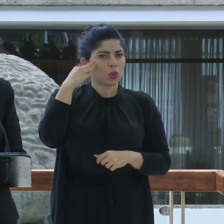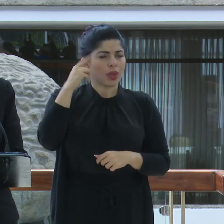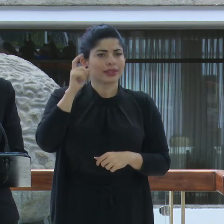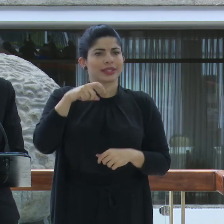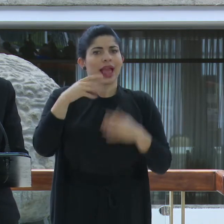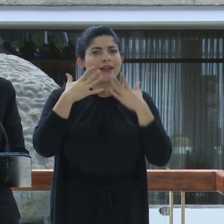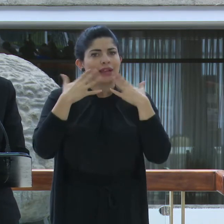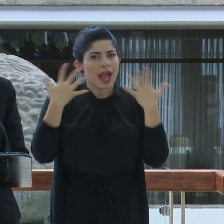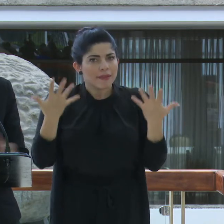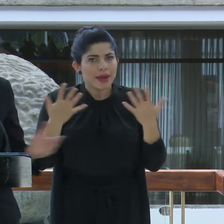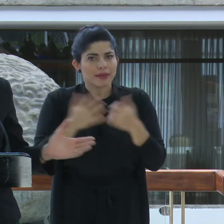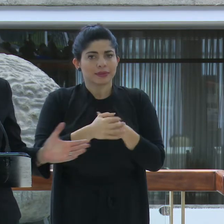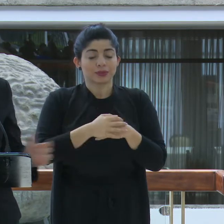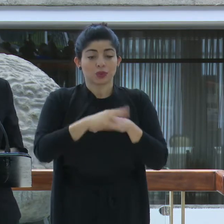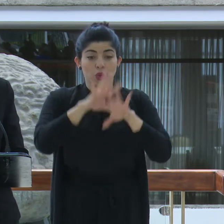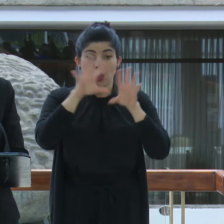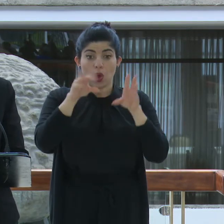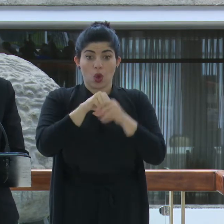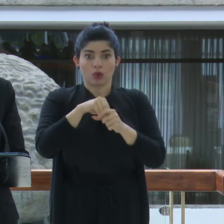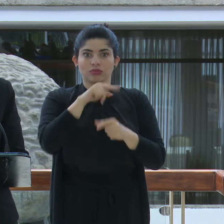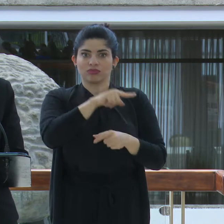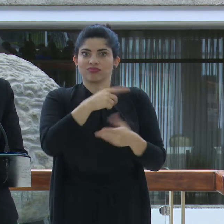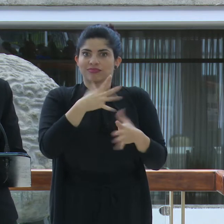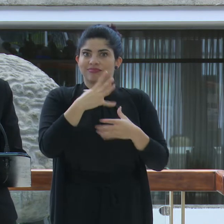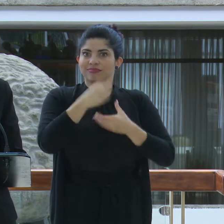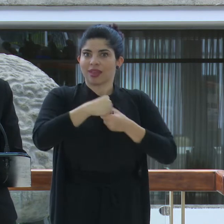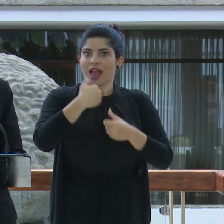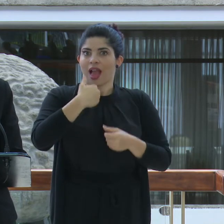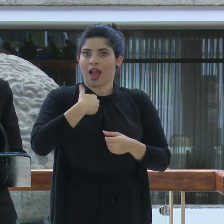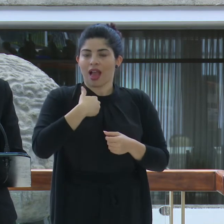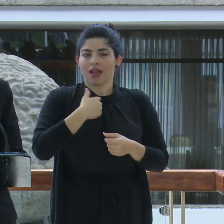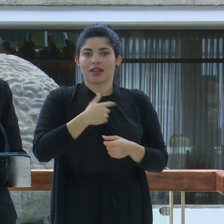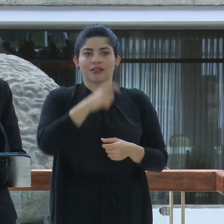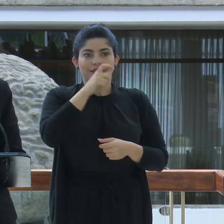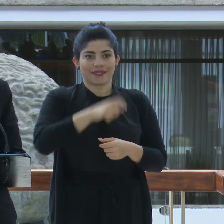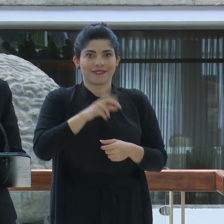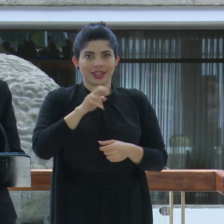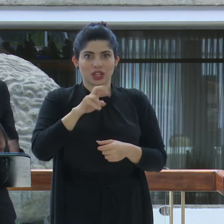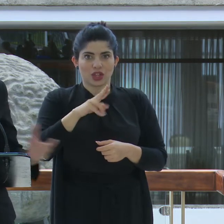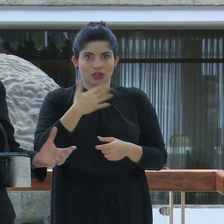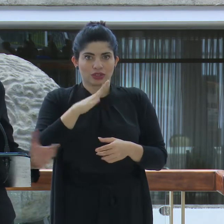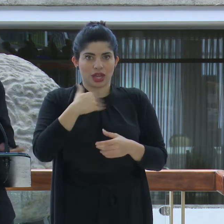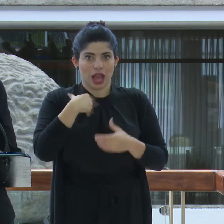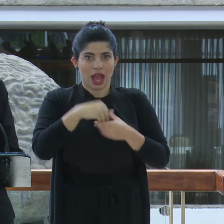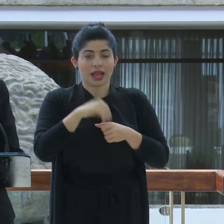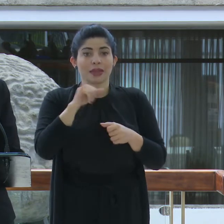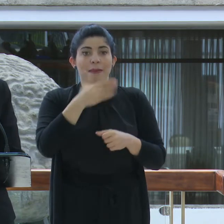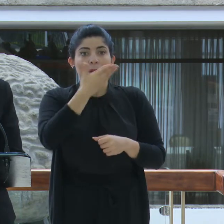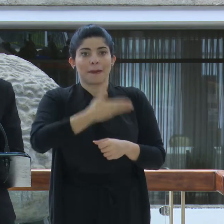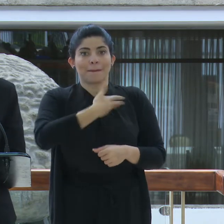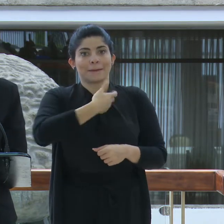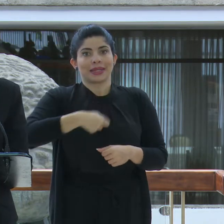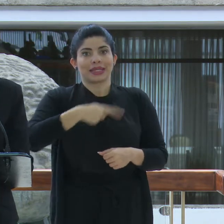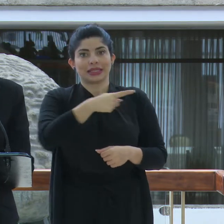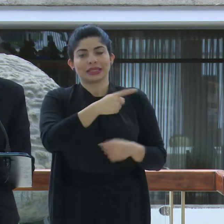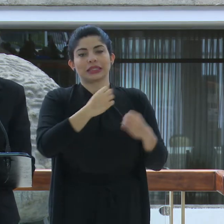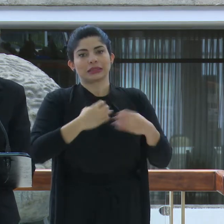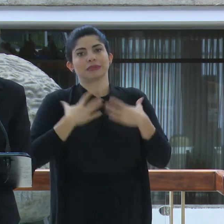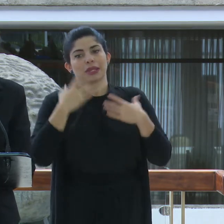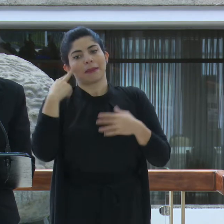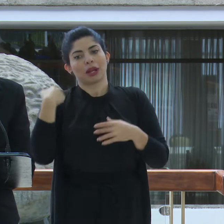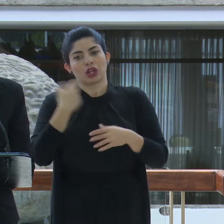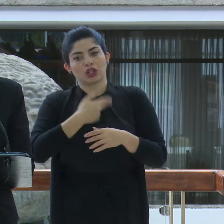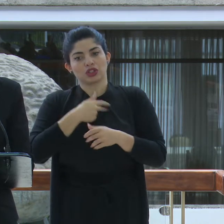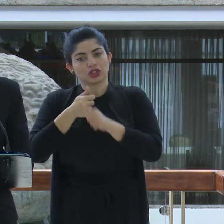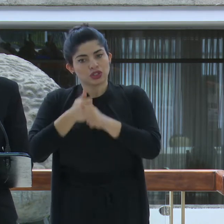generosidad. Todos que usted encarna don Víctor y que usted por supuesto señor presidente nos ha inspirado a que nos guíen en nuestra labor.